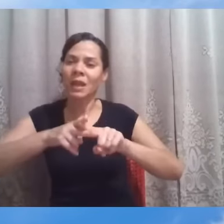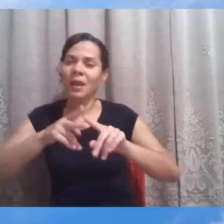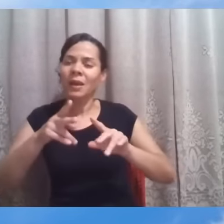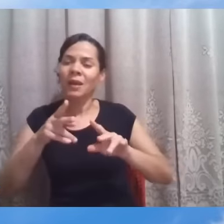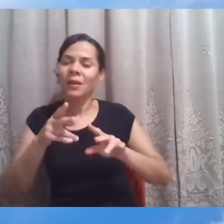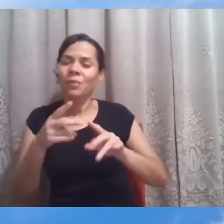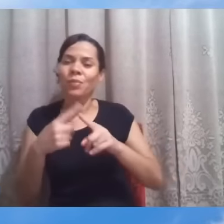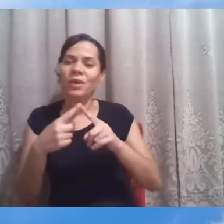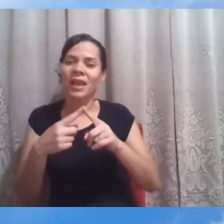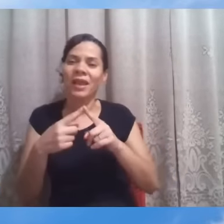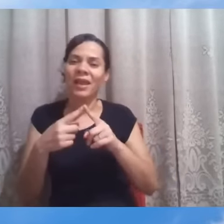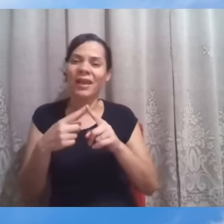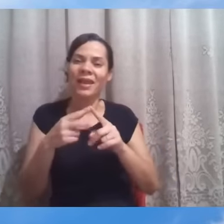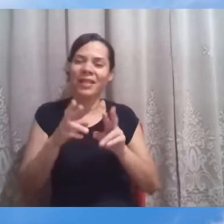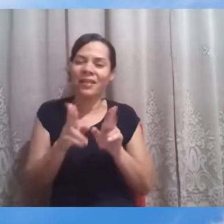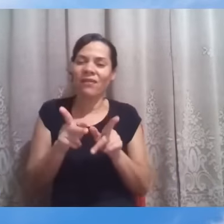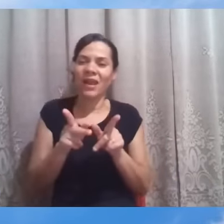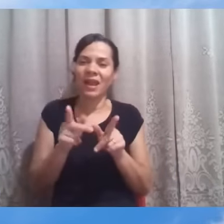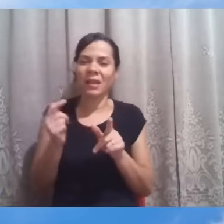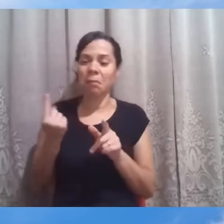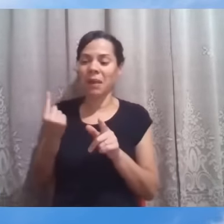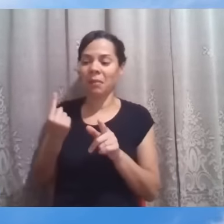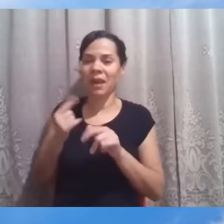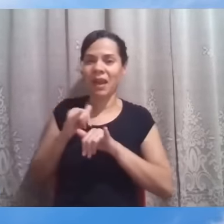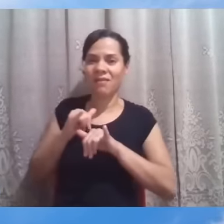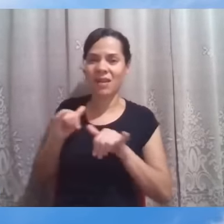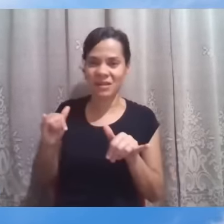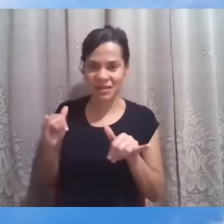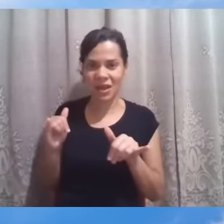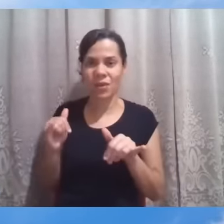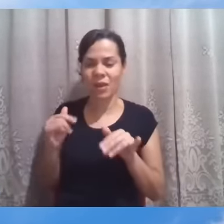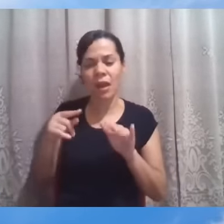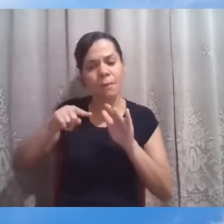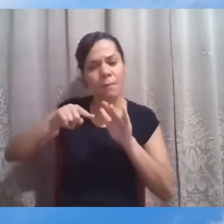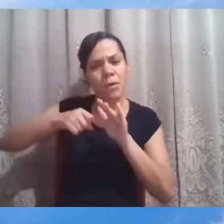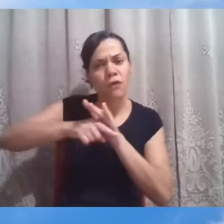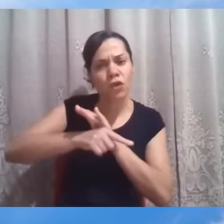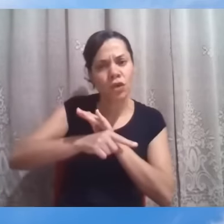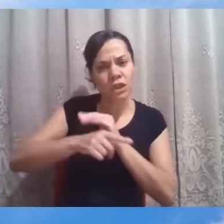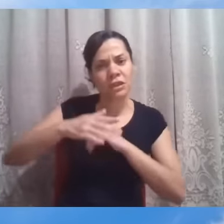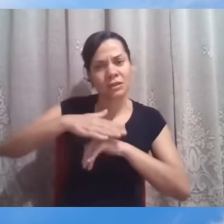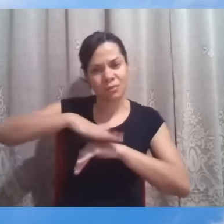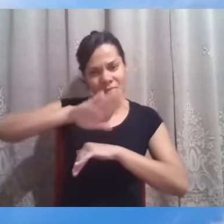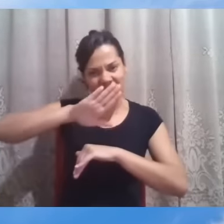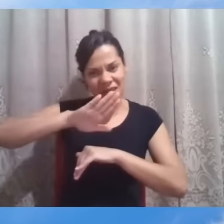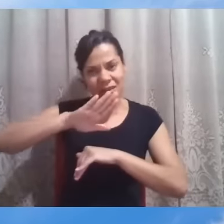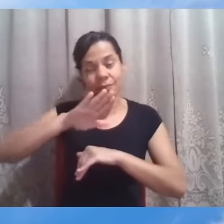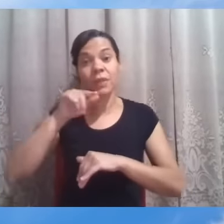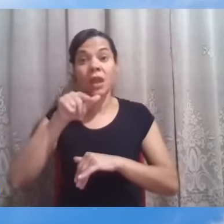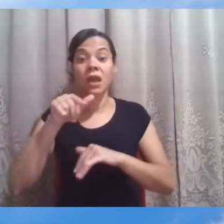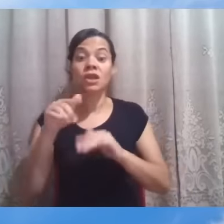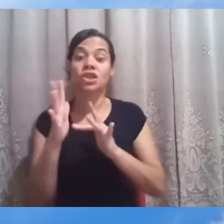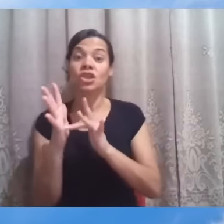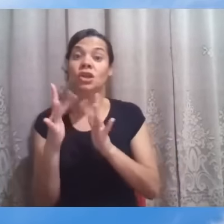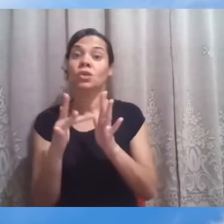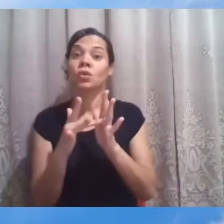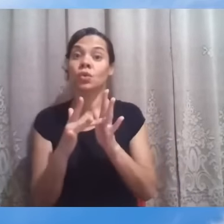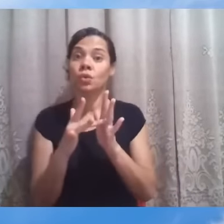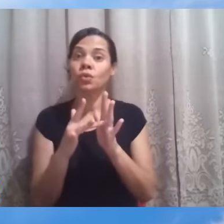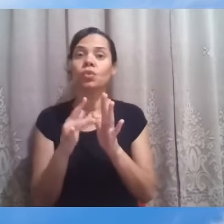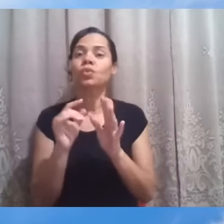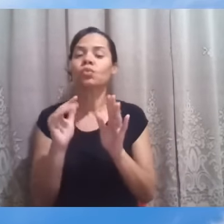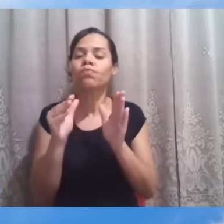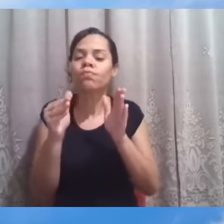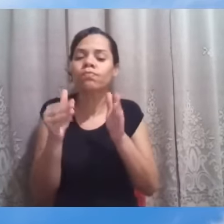e claro, desenvolvendo, aprofundando ainda mais. Então, ele dedicou-se sobretudo a o que ele chama aqui de as